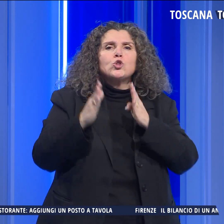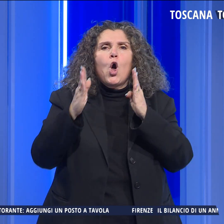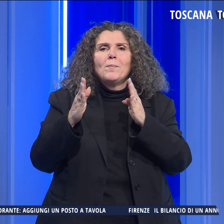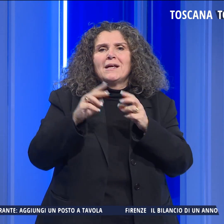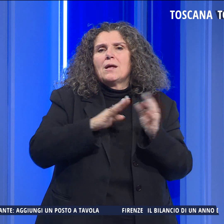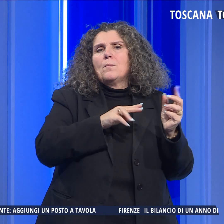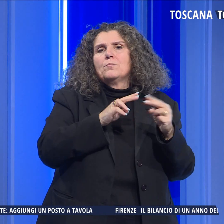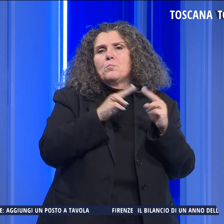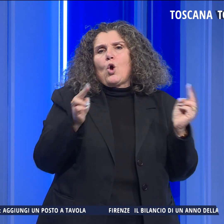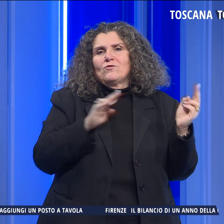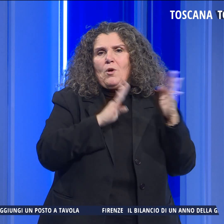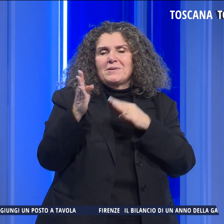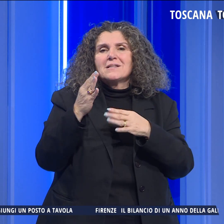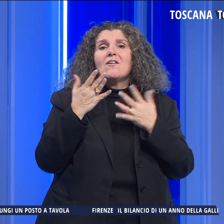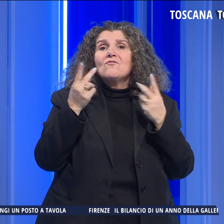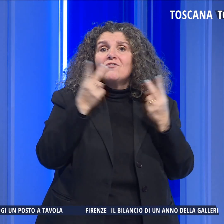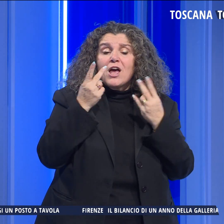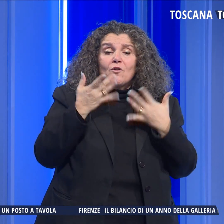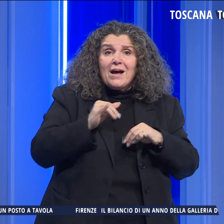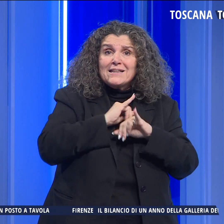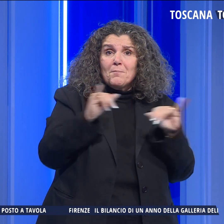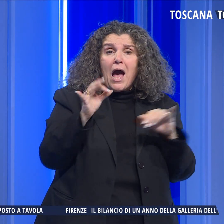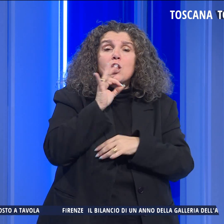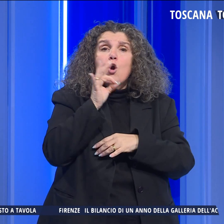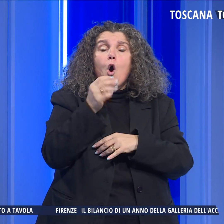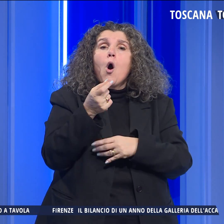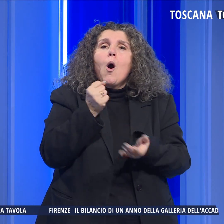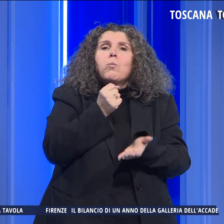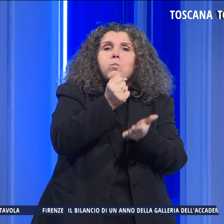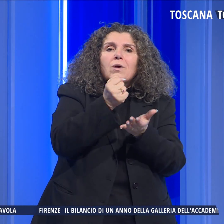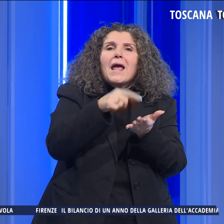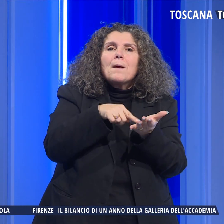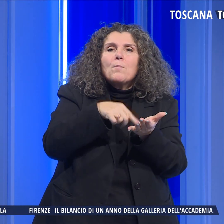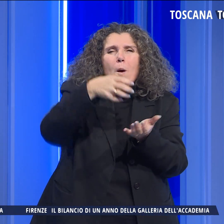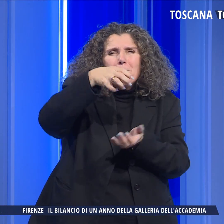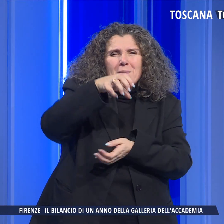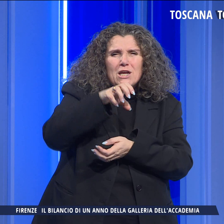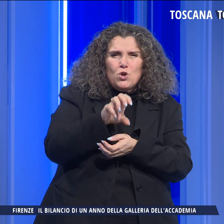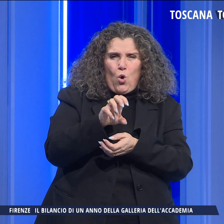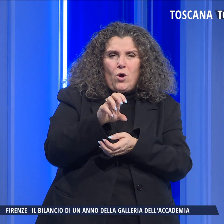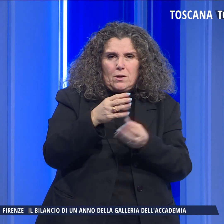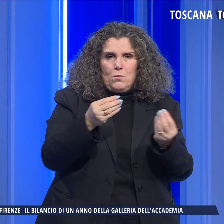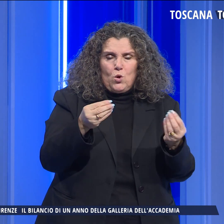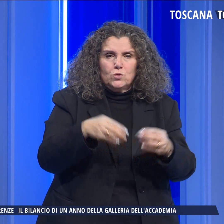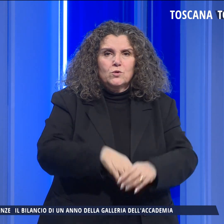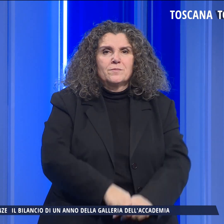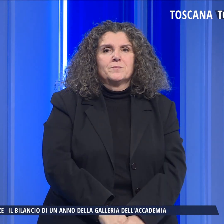In realtà mai eseguiti oppure eseguiti per importi nettamente inferiori.